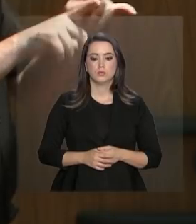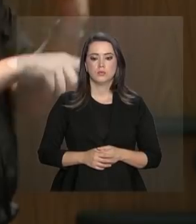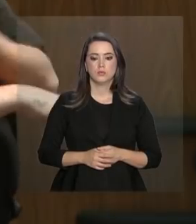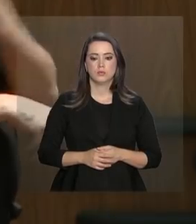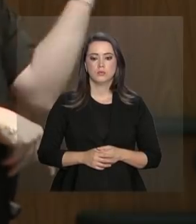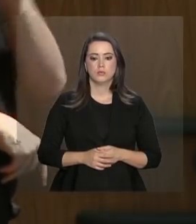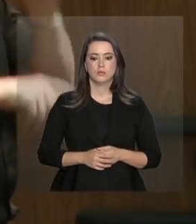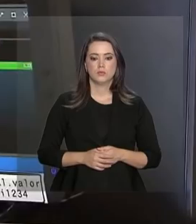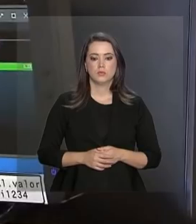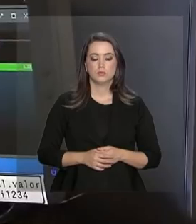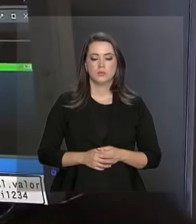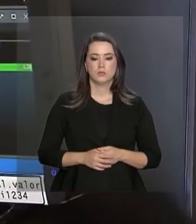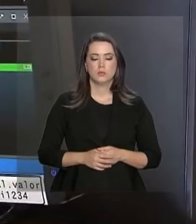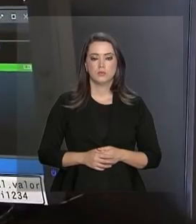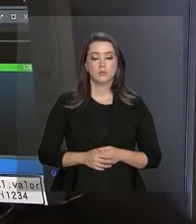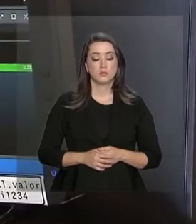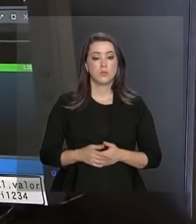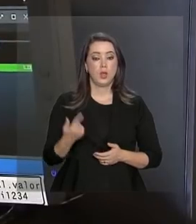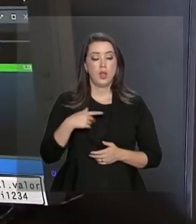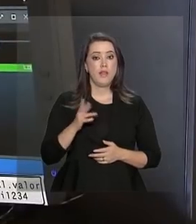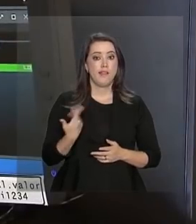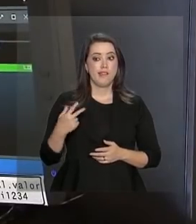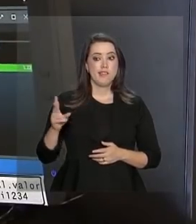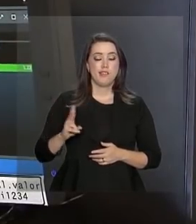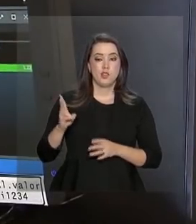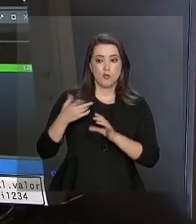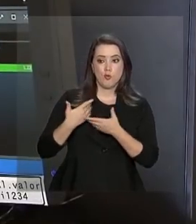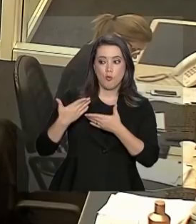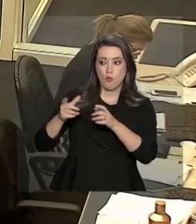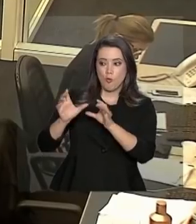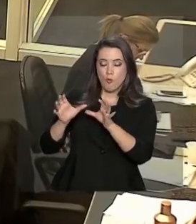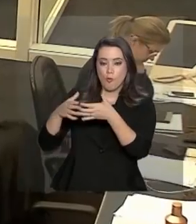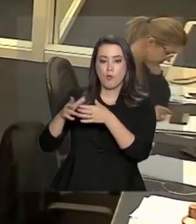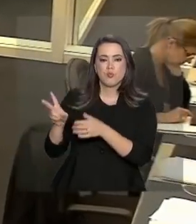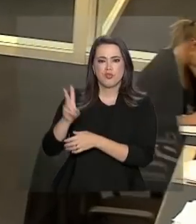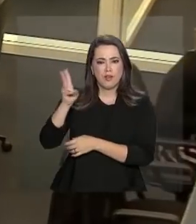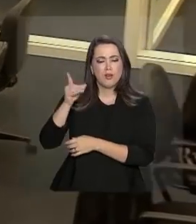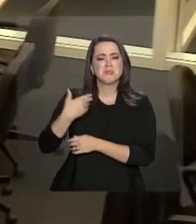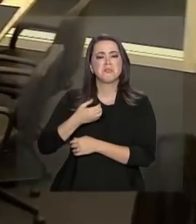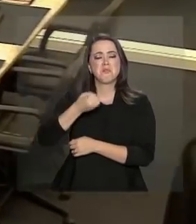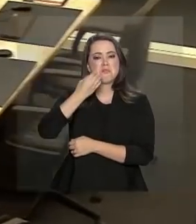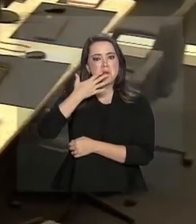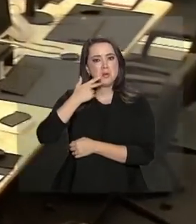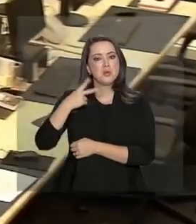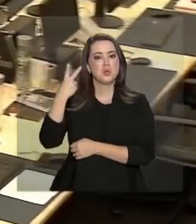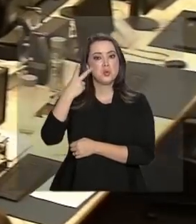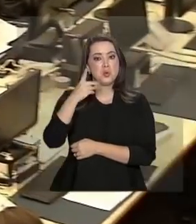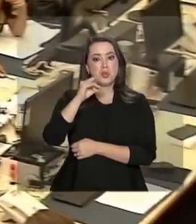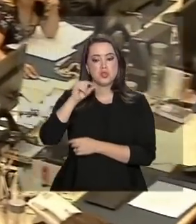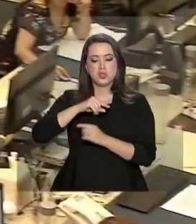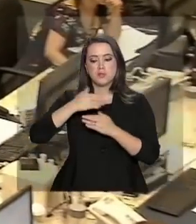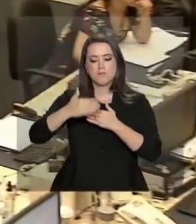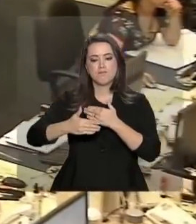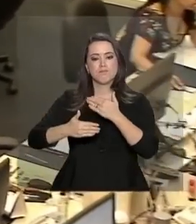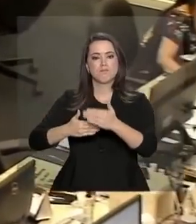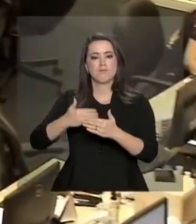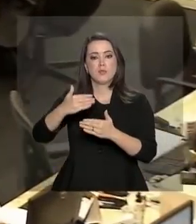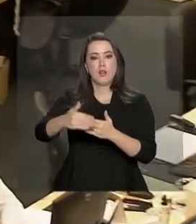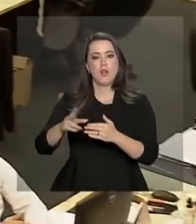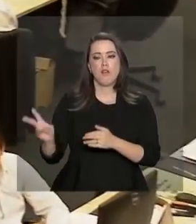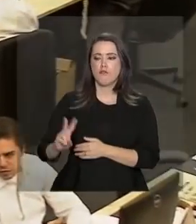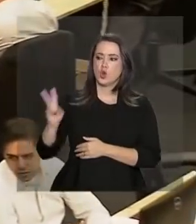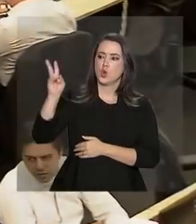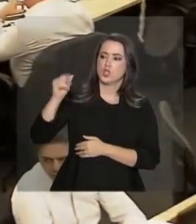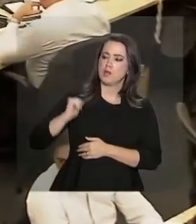sustentável pela frente. E o mercado reagiu com muito otimismo. Nos dois dias que se seguiram ao discurso, a Bolsa de Valores